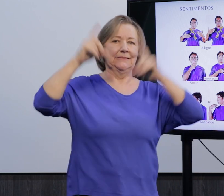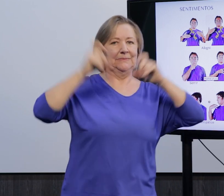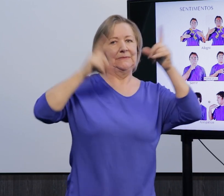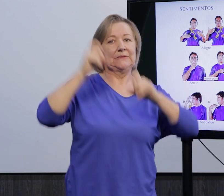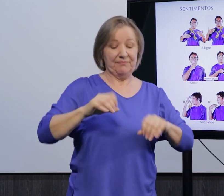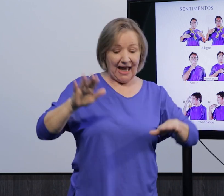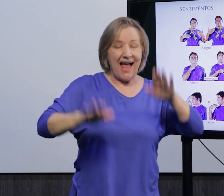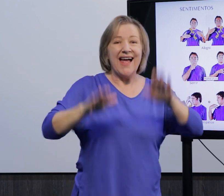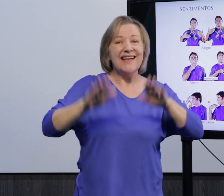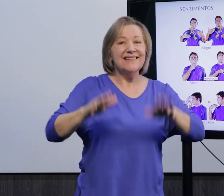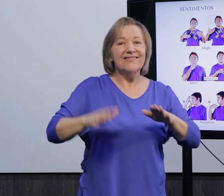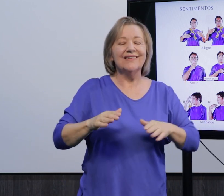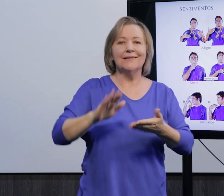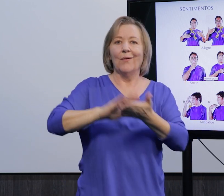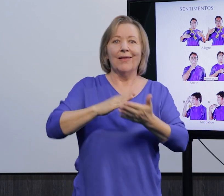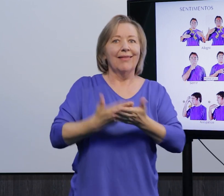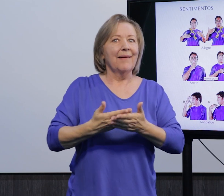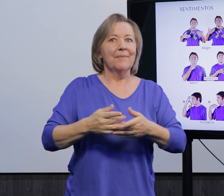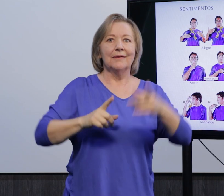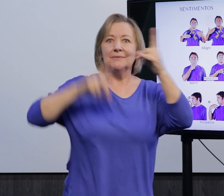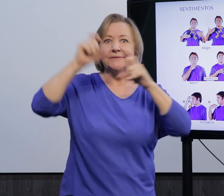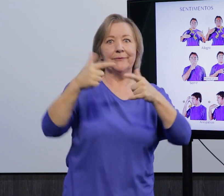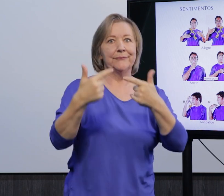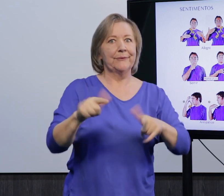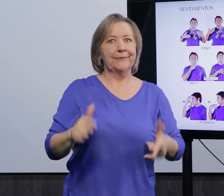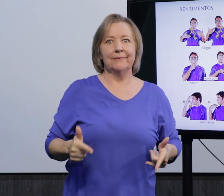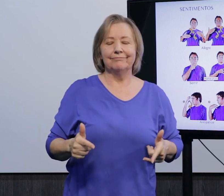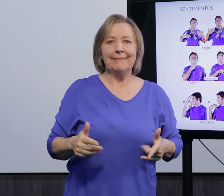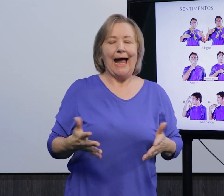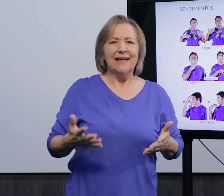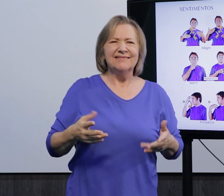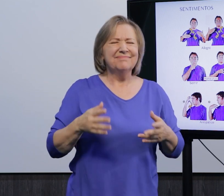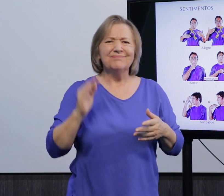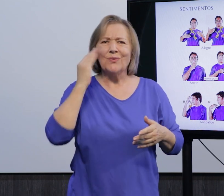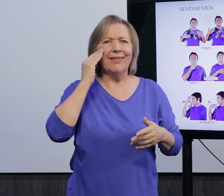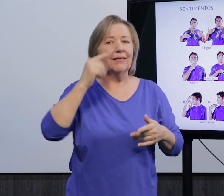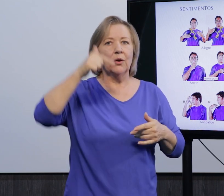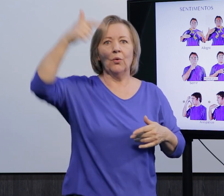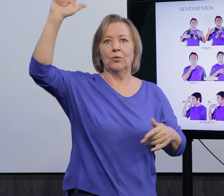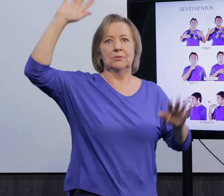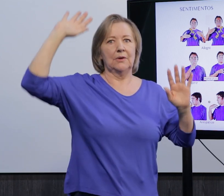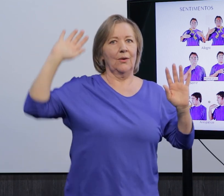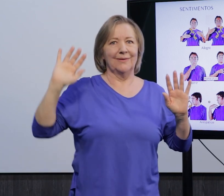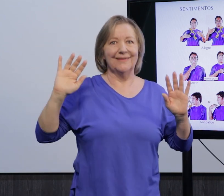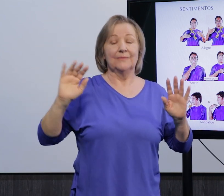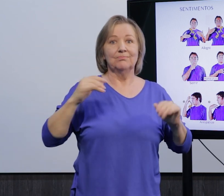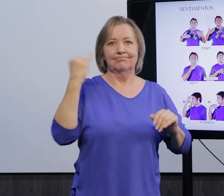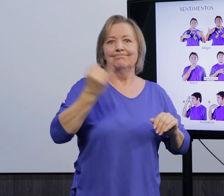é importante a expressão facial. Né, se o intérprete não tem, né, expressão facial, pode acontecer de que a interpretação,